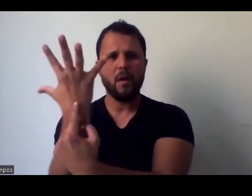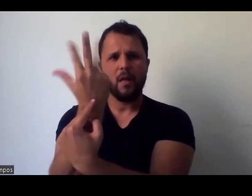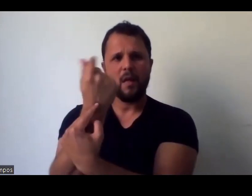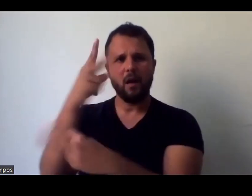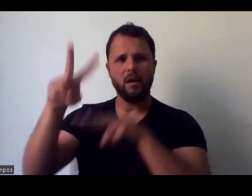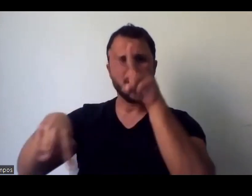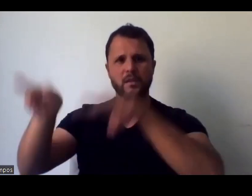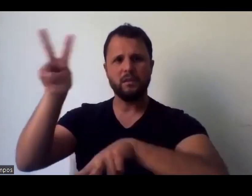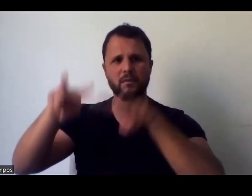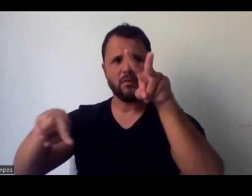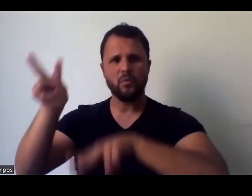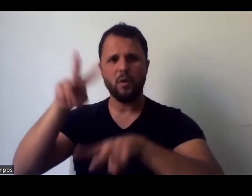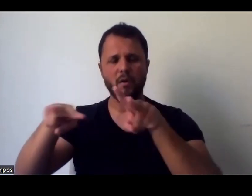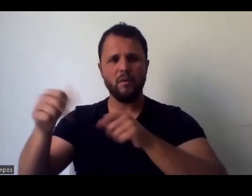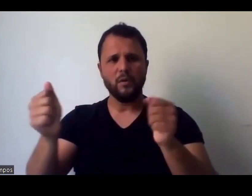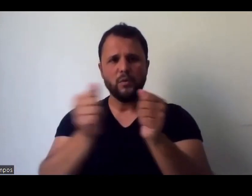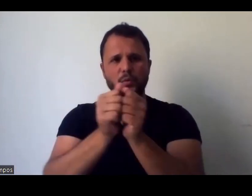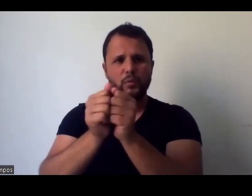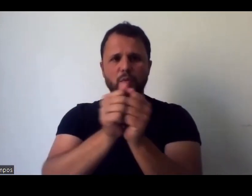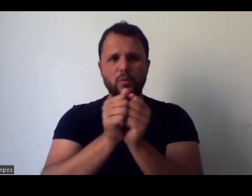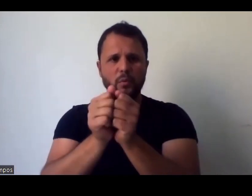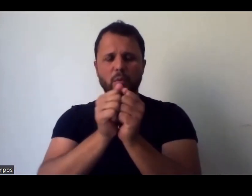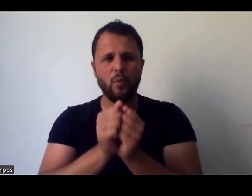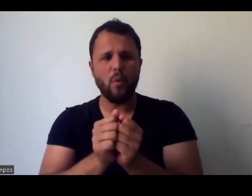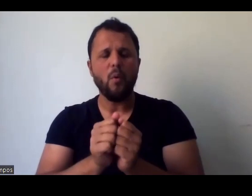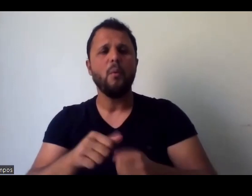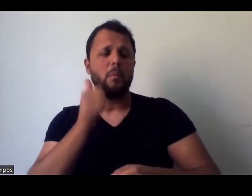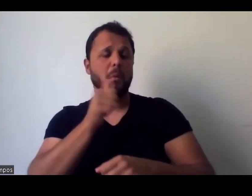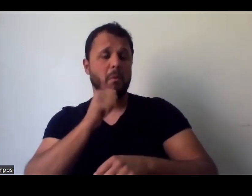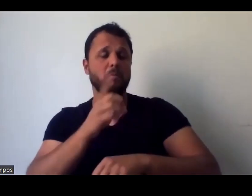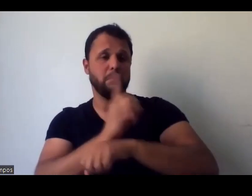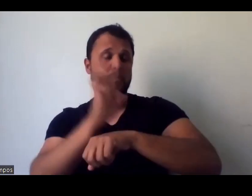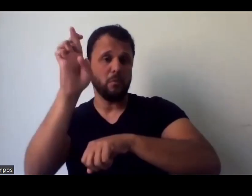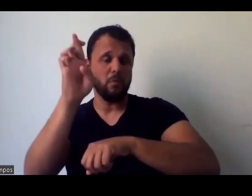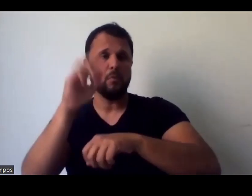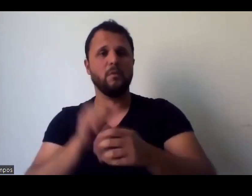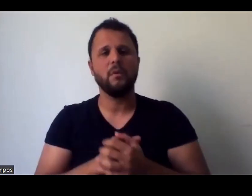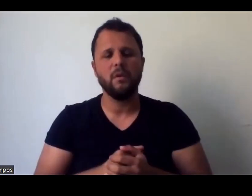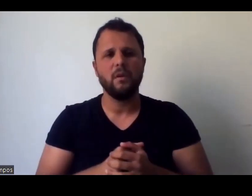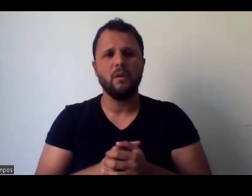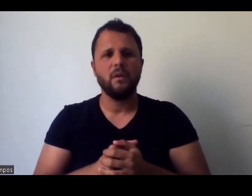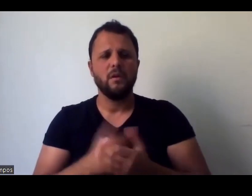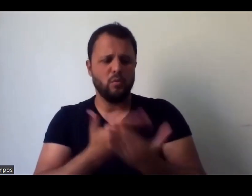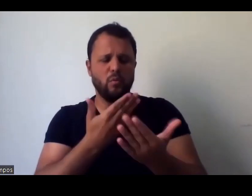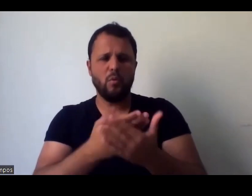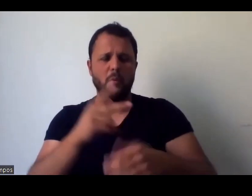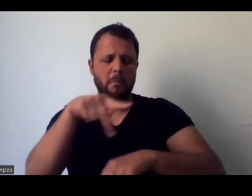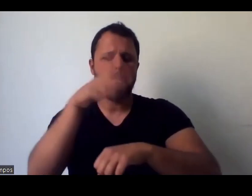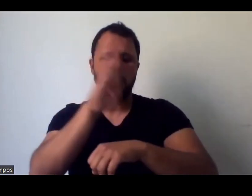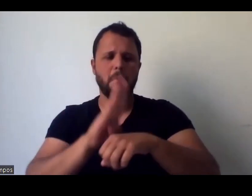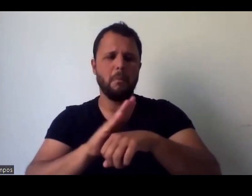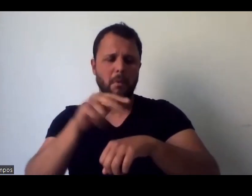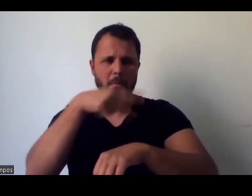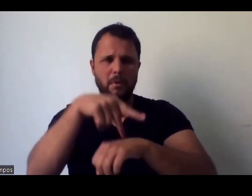uma doutora, ela estudou na Surboni, em artes visuais, então eu senti muita falta de dar um curso com ênfase